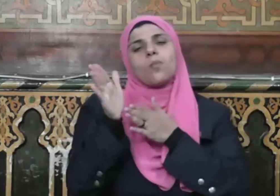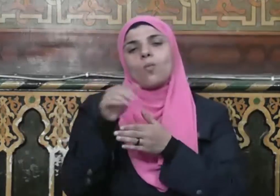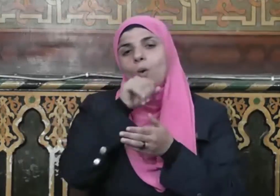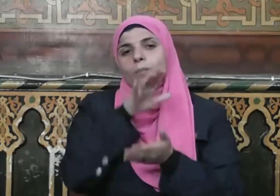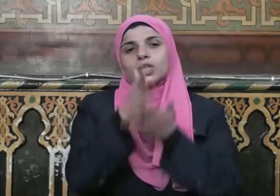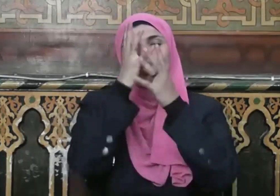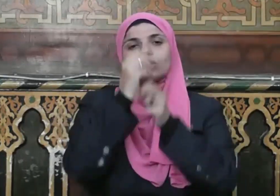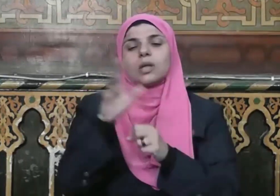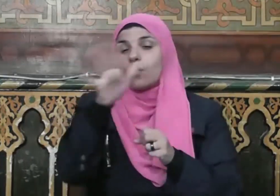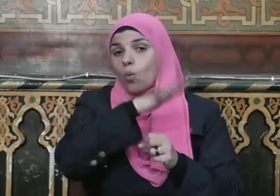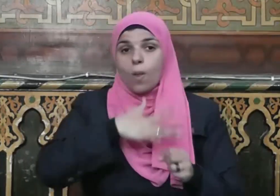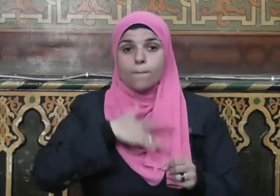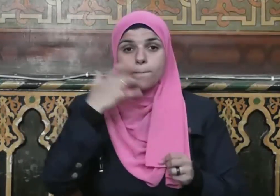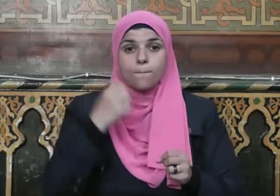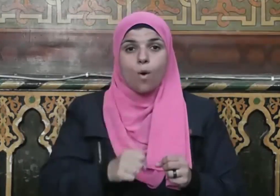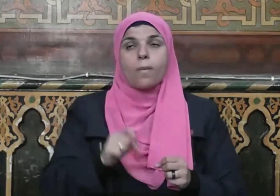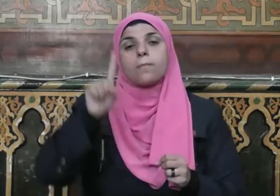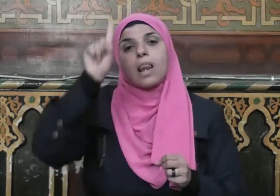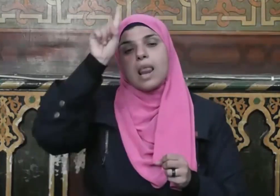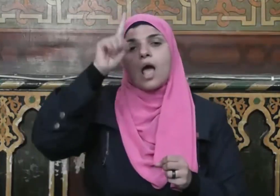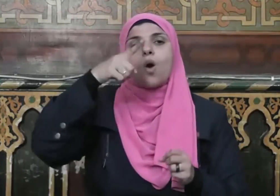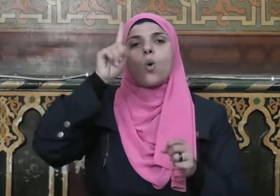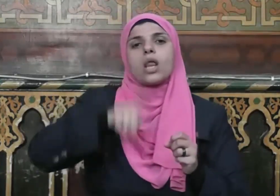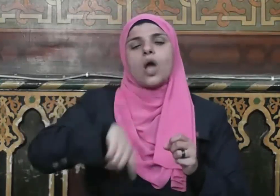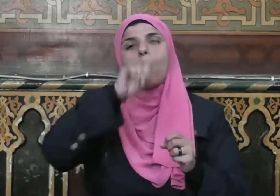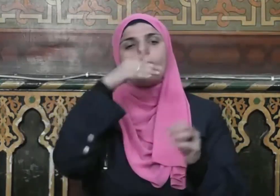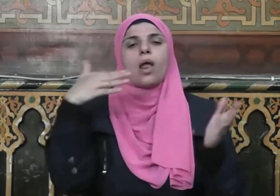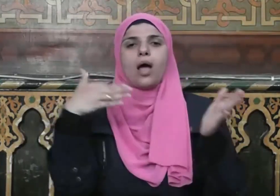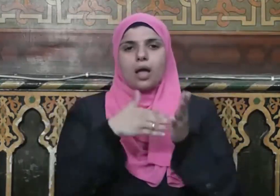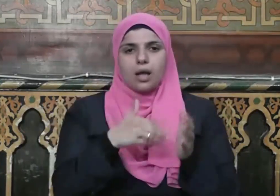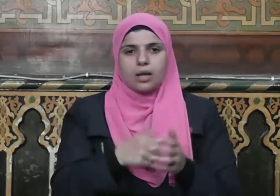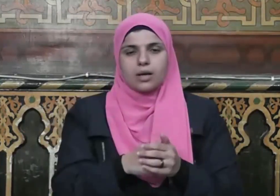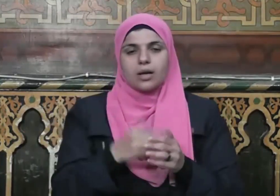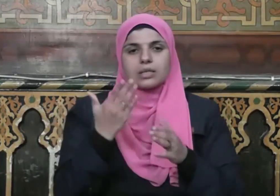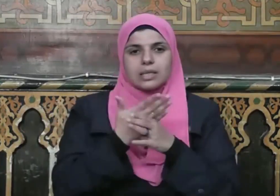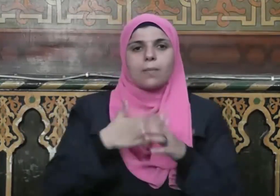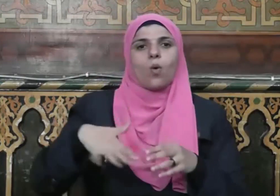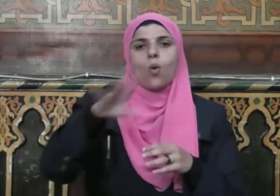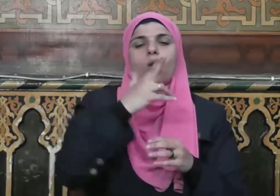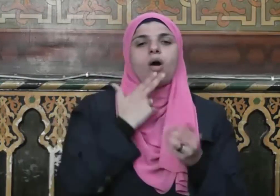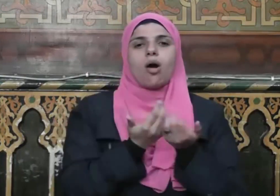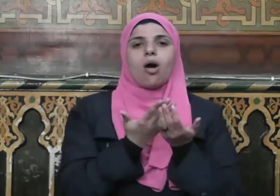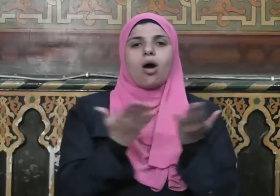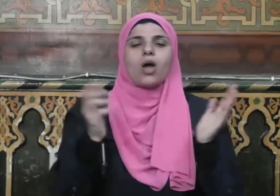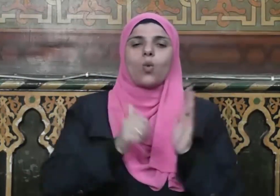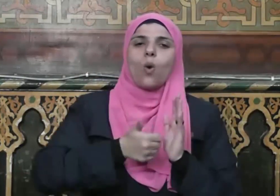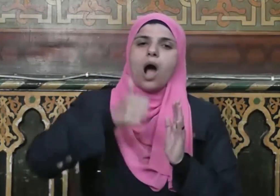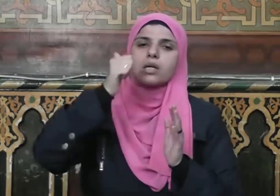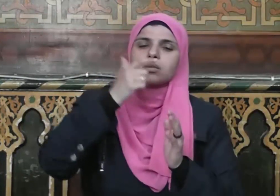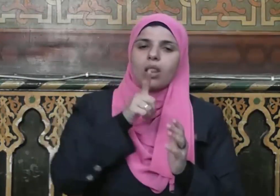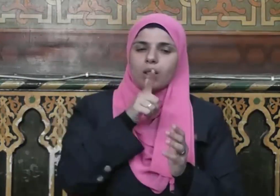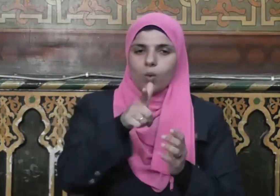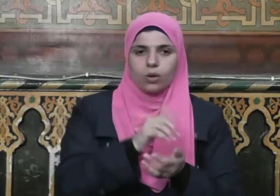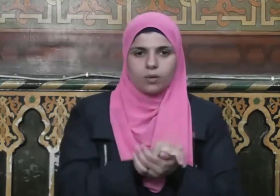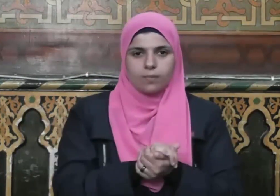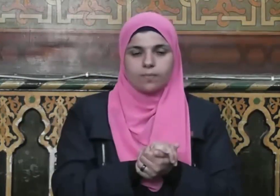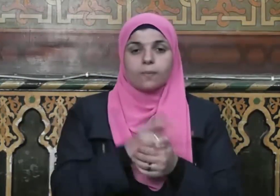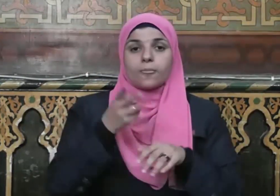والرسول إن كنتم تؤمنون بالله واليوم الآخر ذلك خير وأحسن تأويلا